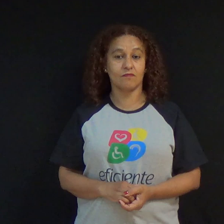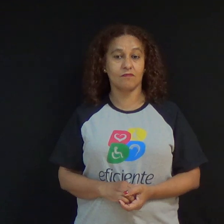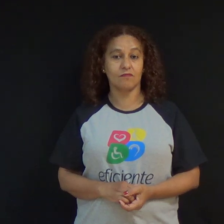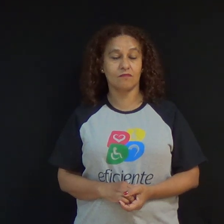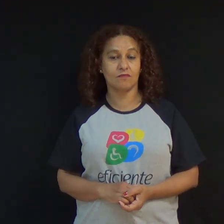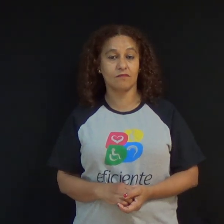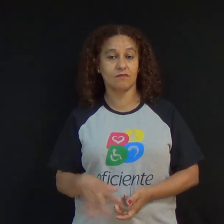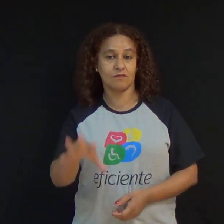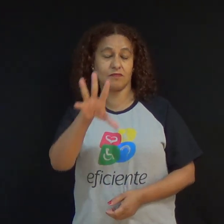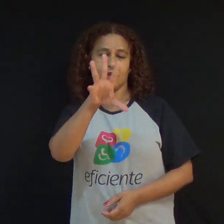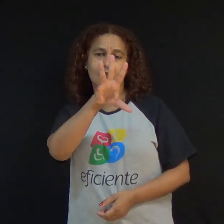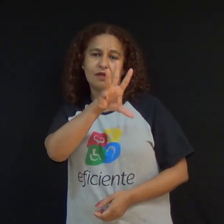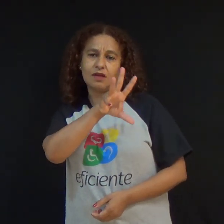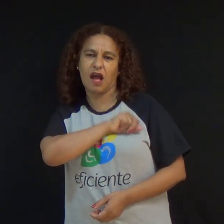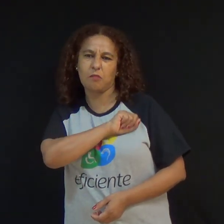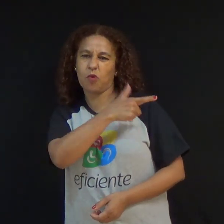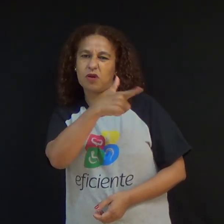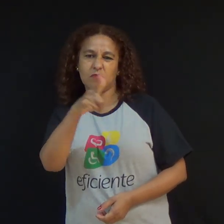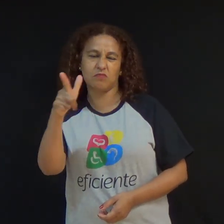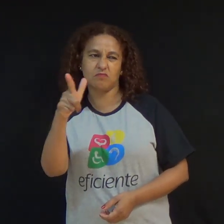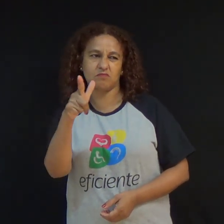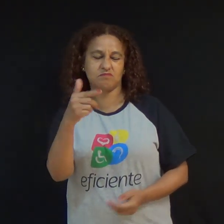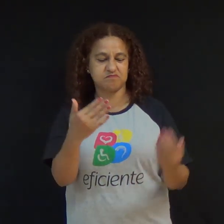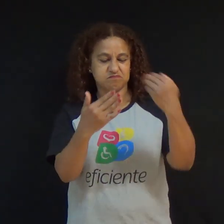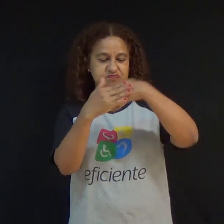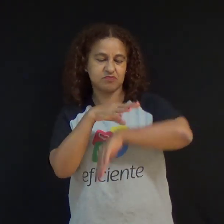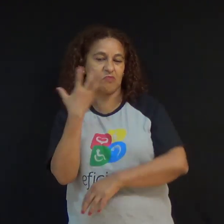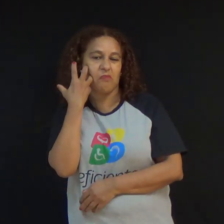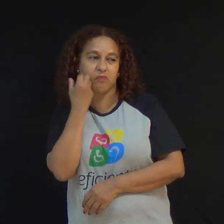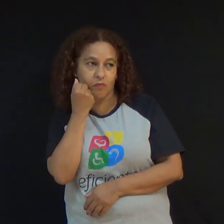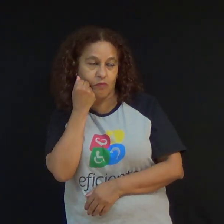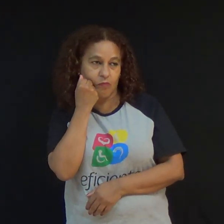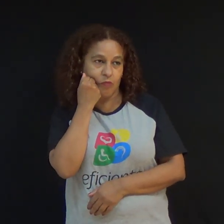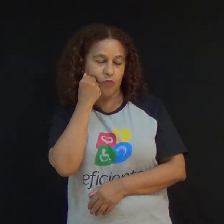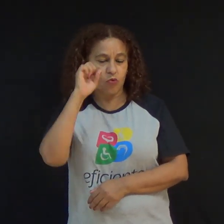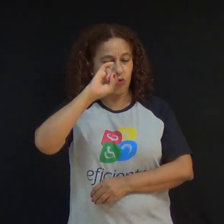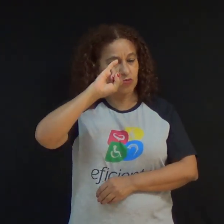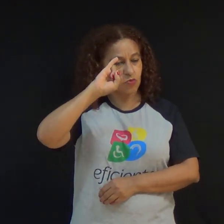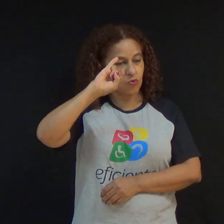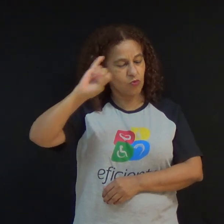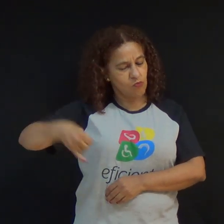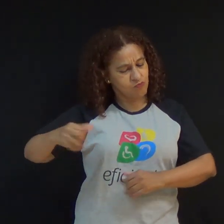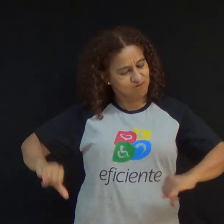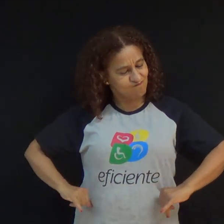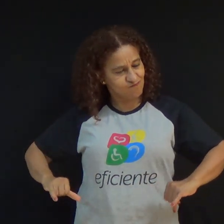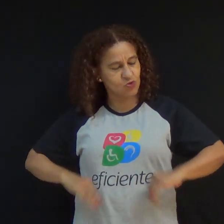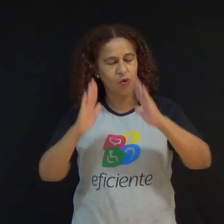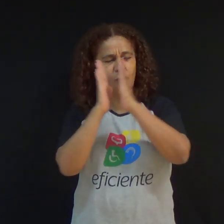Amor que não guarda rancor Quando Jó orou por seus amigos, o Senhor tornou próspero de novo.